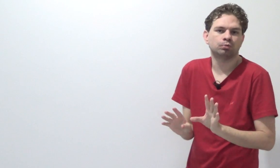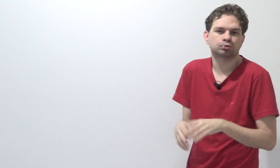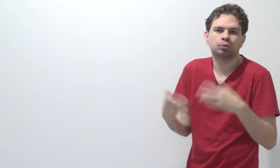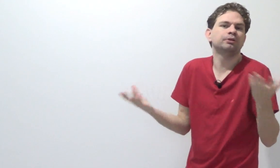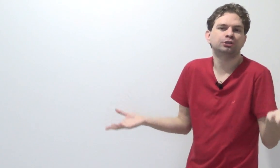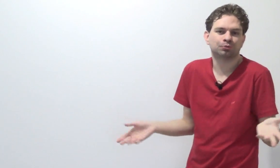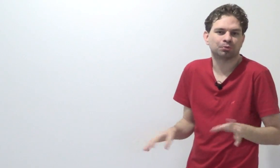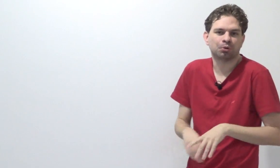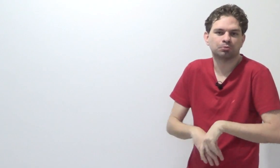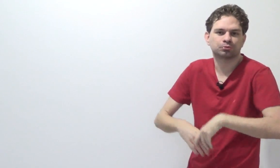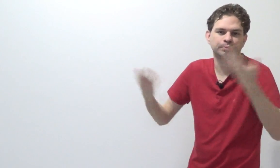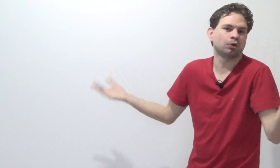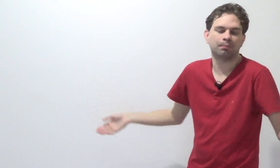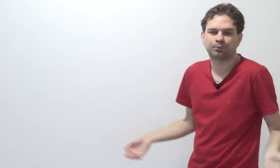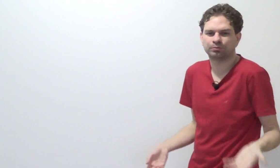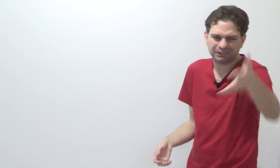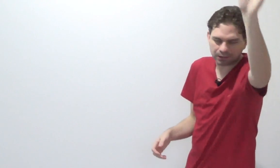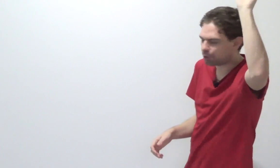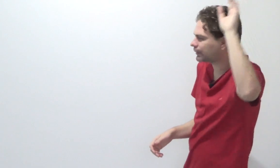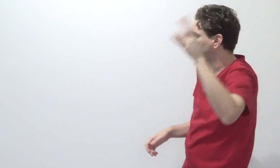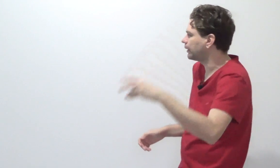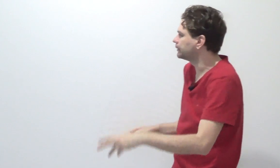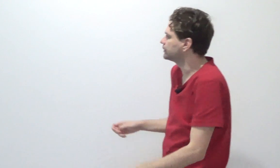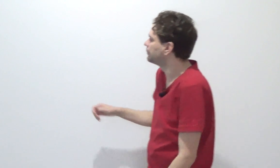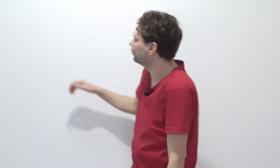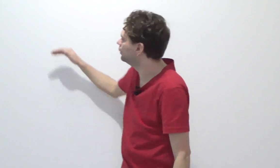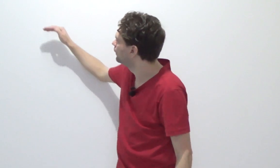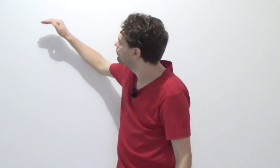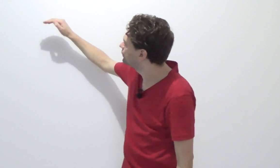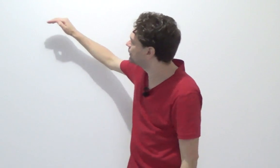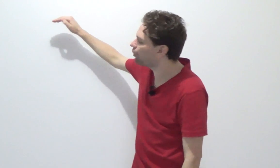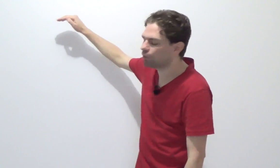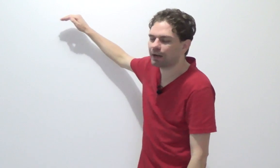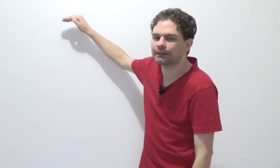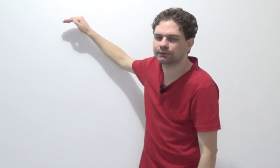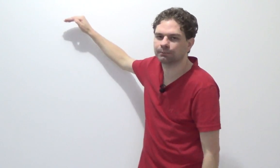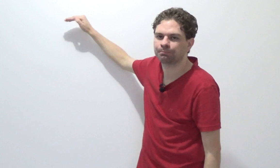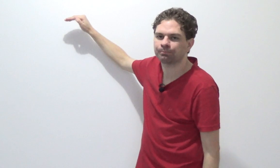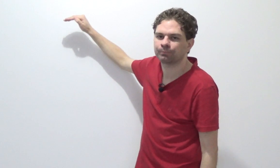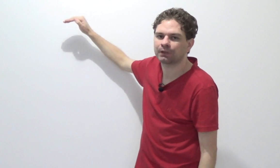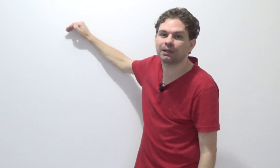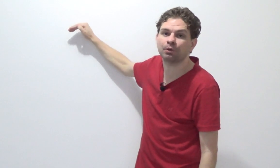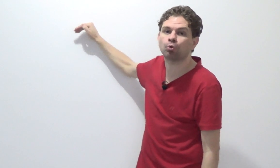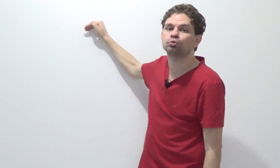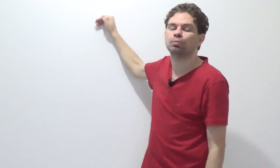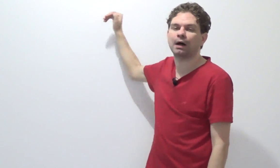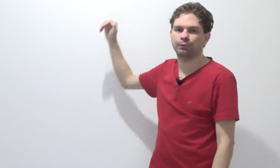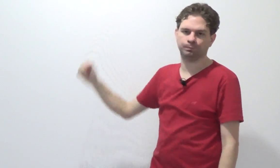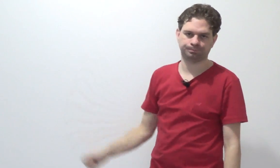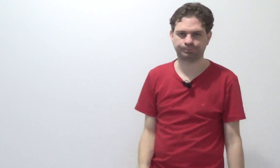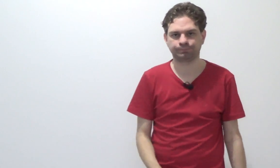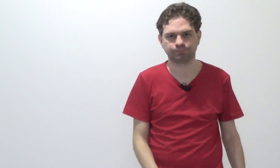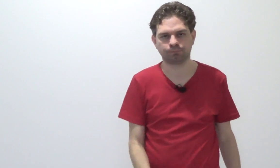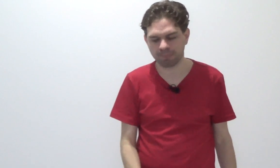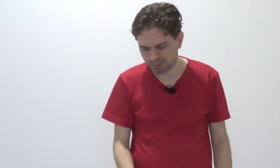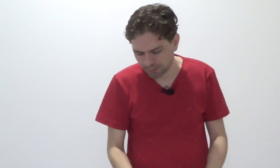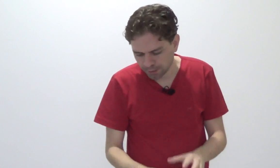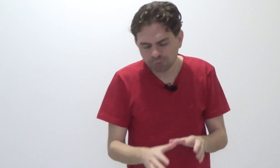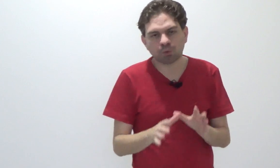subtítulo, ou subtópico, não lá como é que você tá organizando essa porra. Você vai colocar assim, crime consumado. No